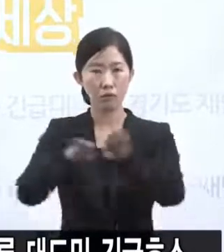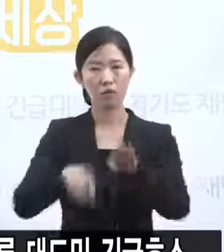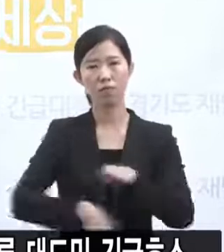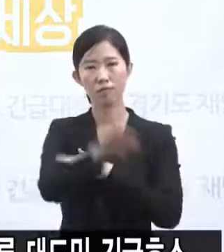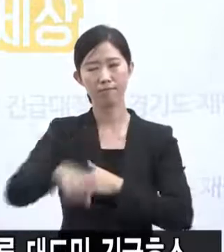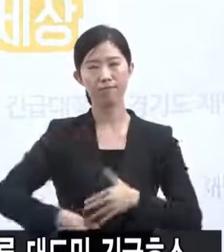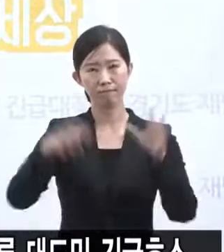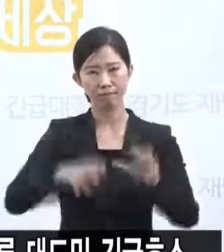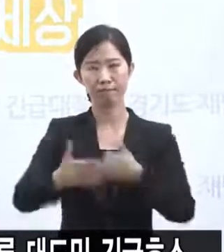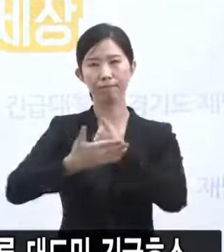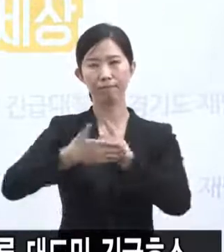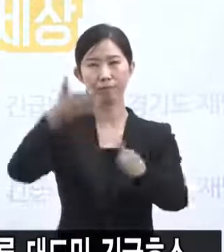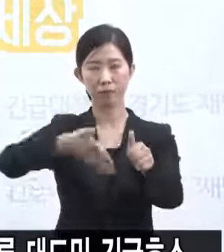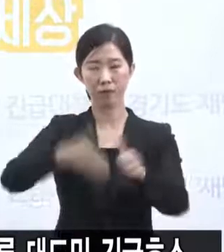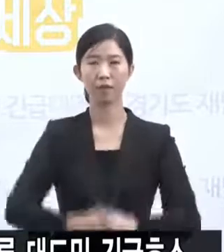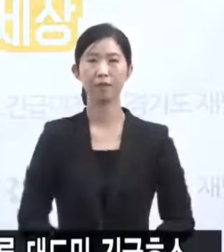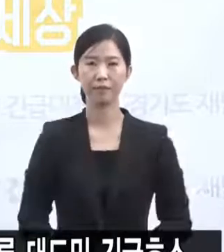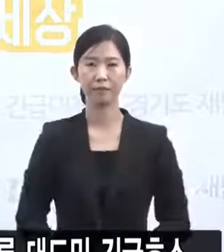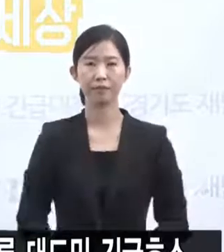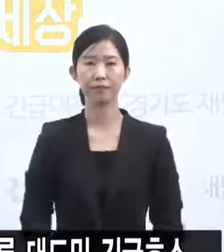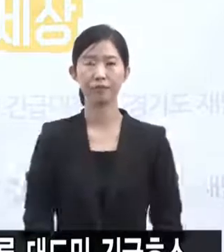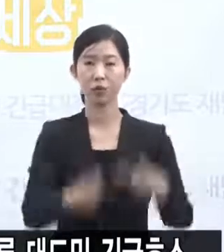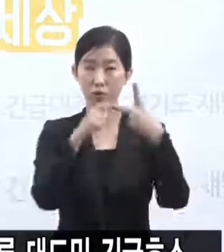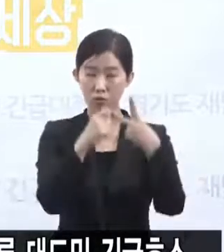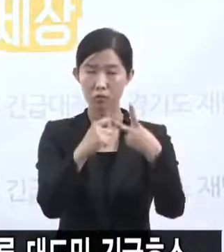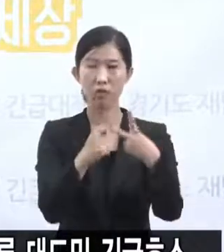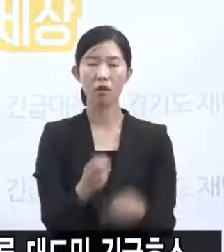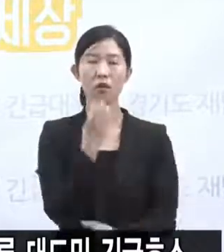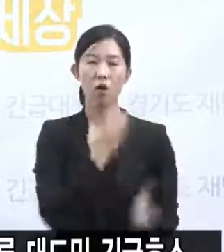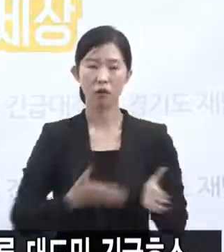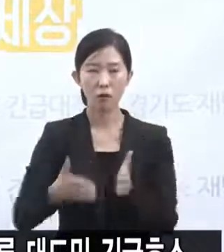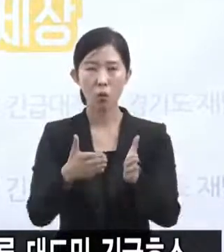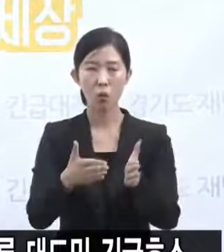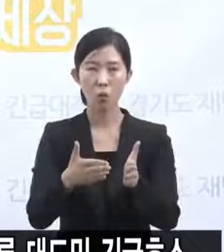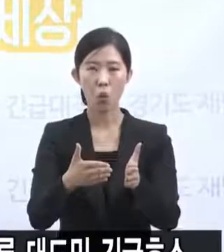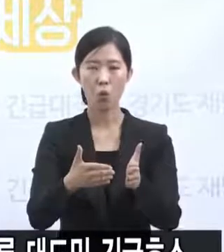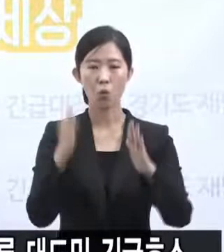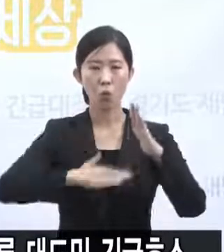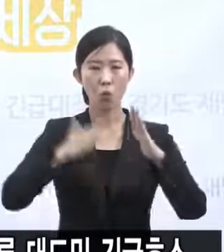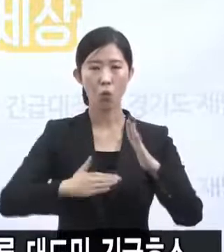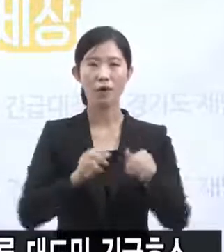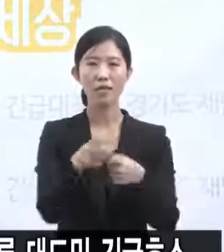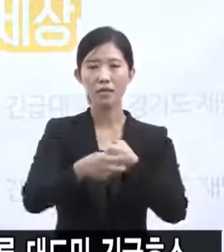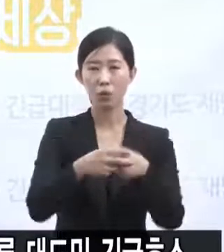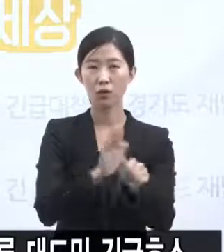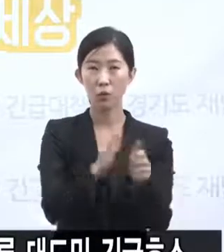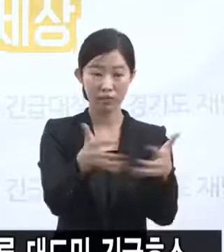둘째, 경기도 의료지원단 활동에 참여할 의료전문인 여러분의